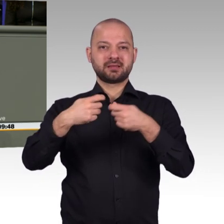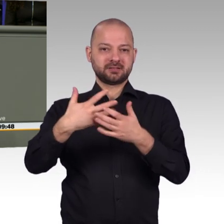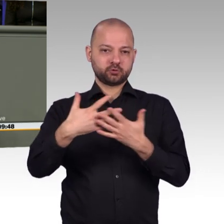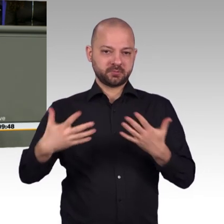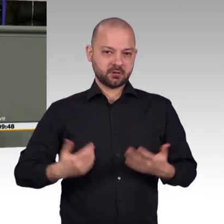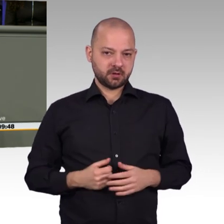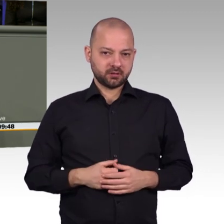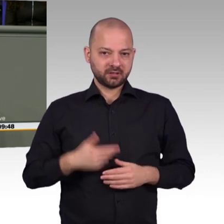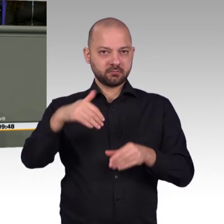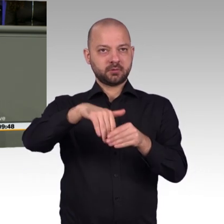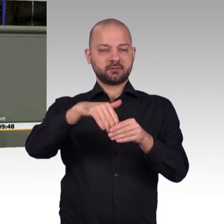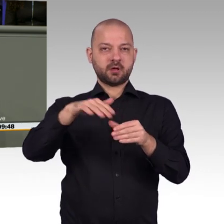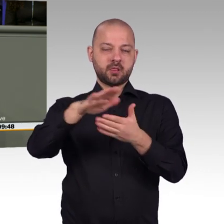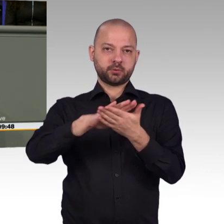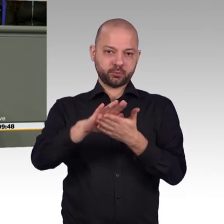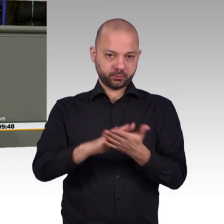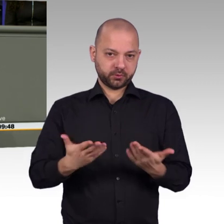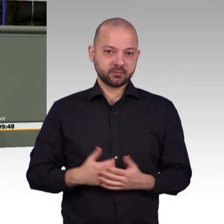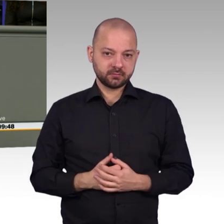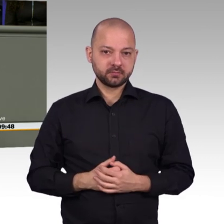Masterplan und kein Stückwerk, wie es die Bundesregierung vorliegt. Vielen Dank.